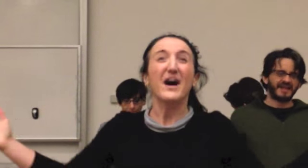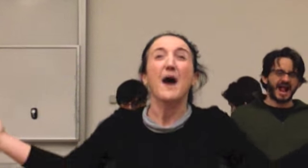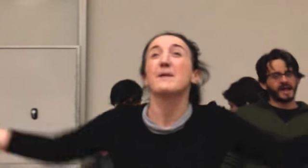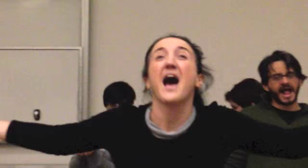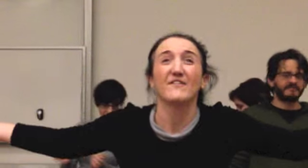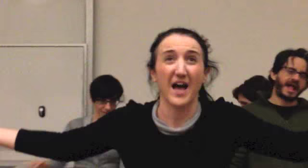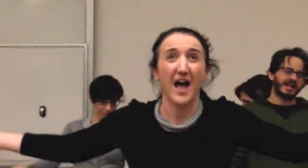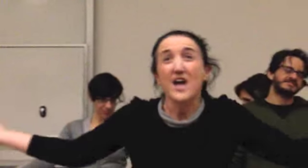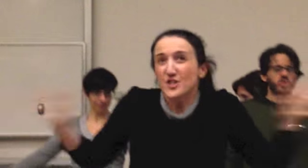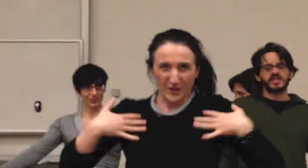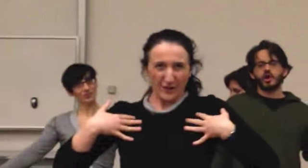Marcello ci penso